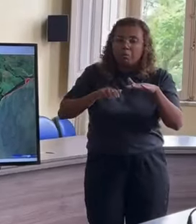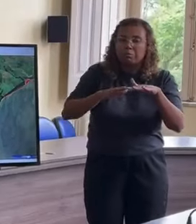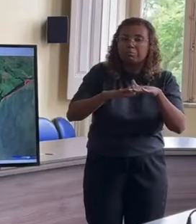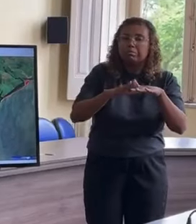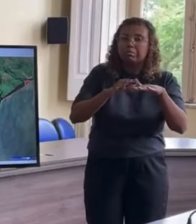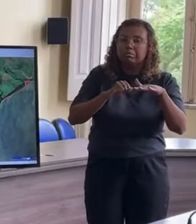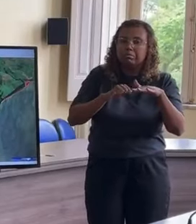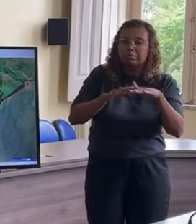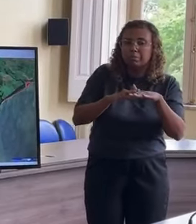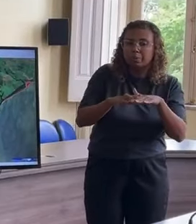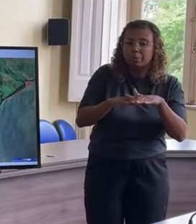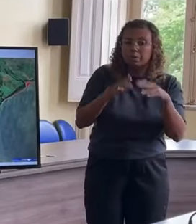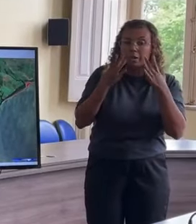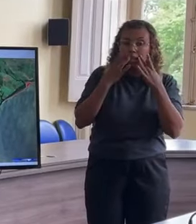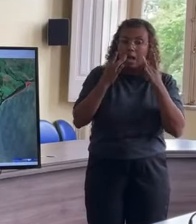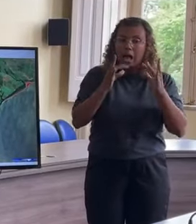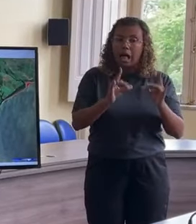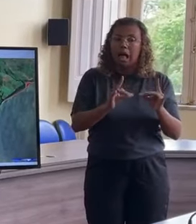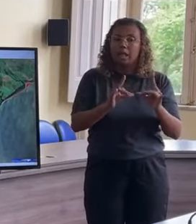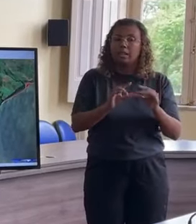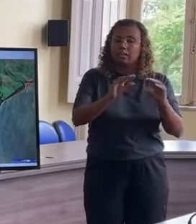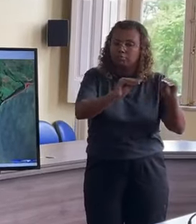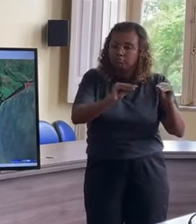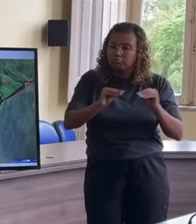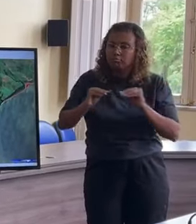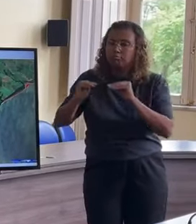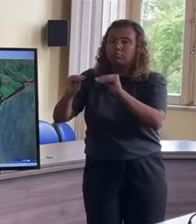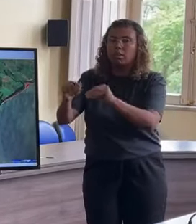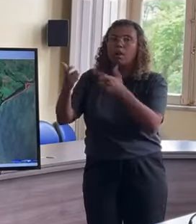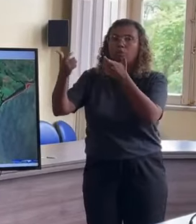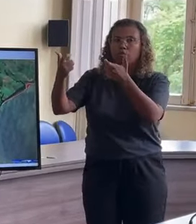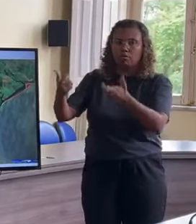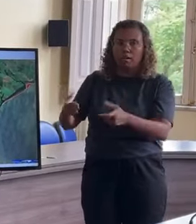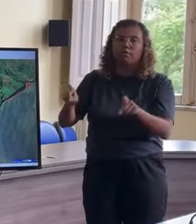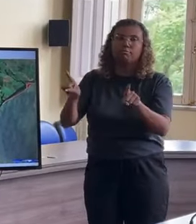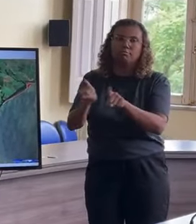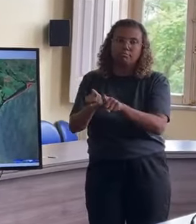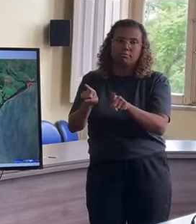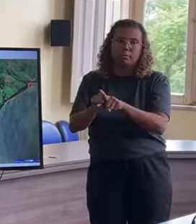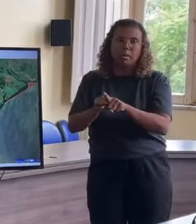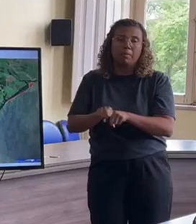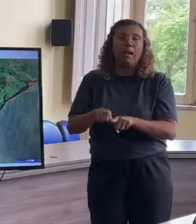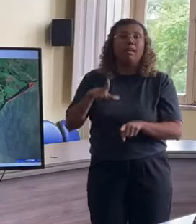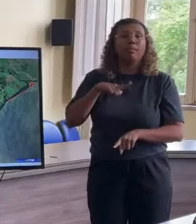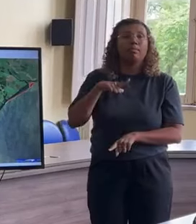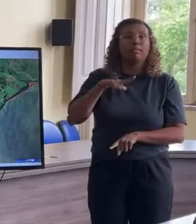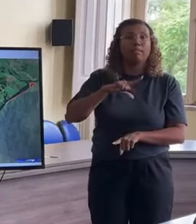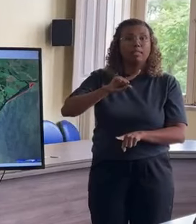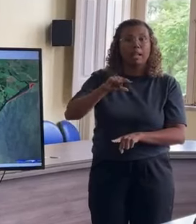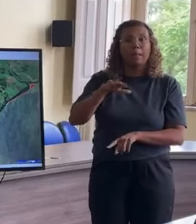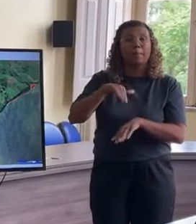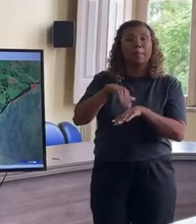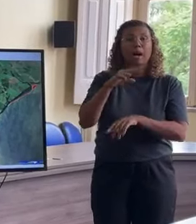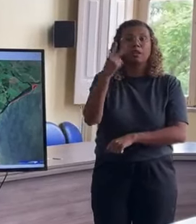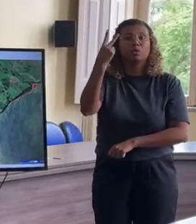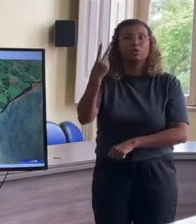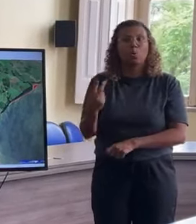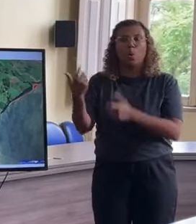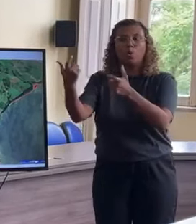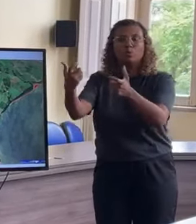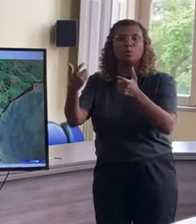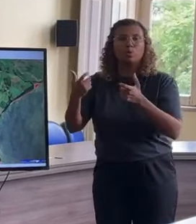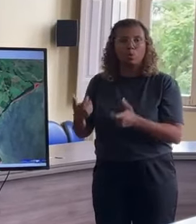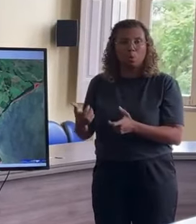nós também alteraremos a localização desse abrigo. e temos mais dois abrigos já preparados e